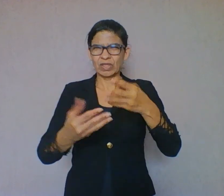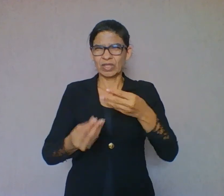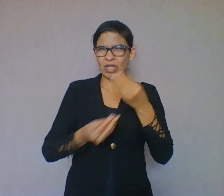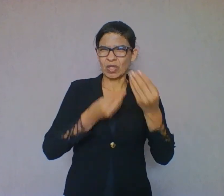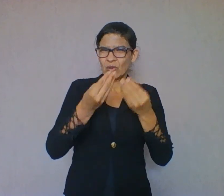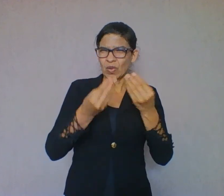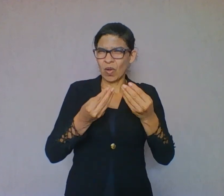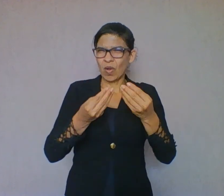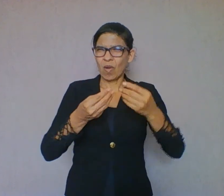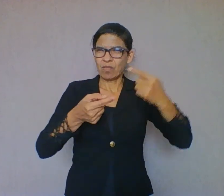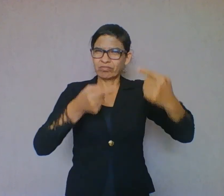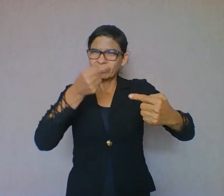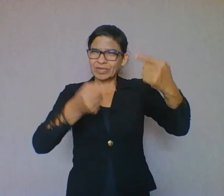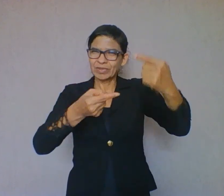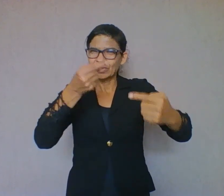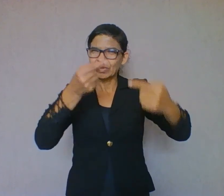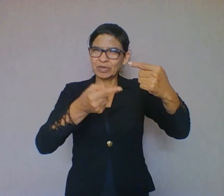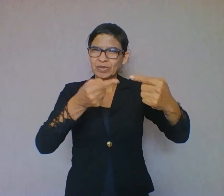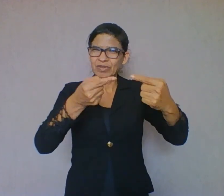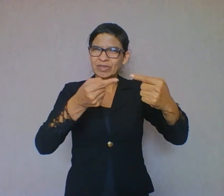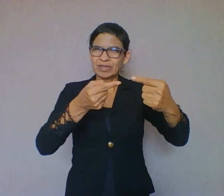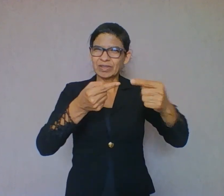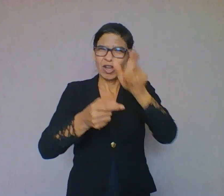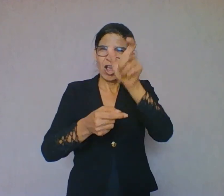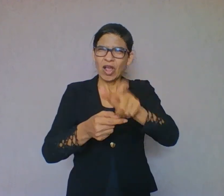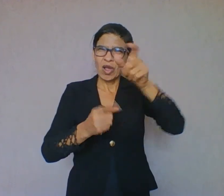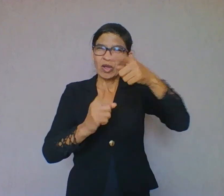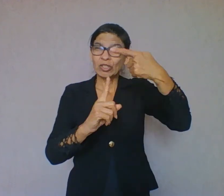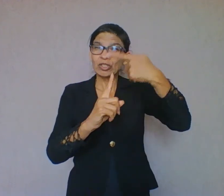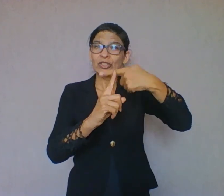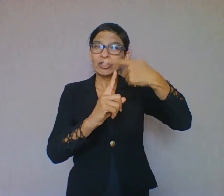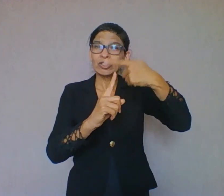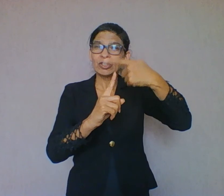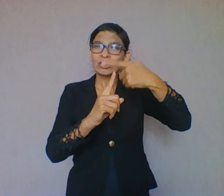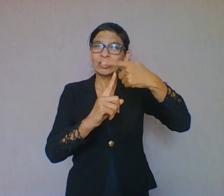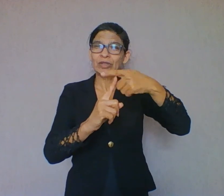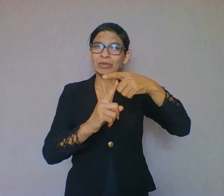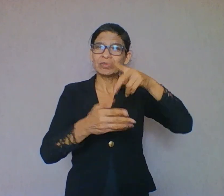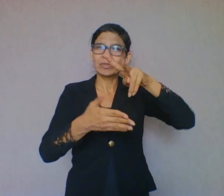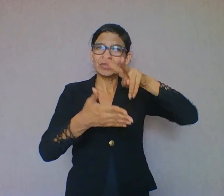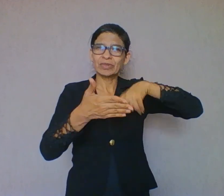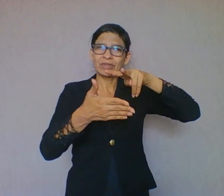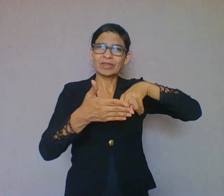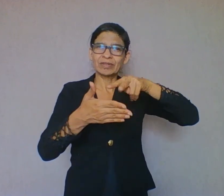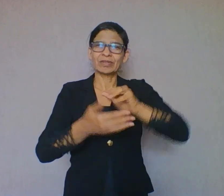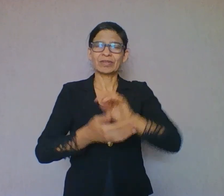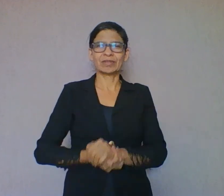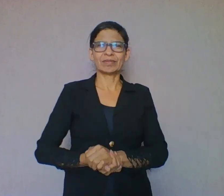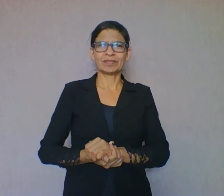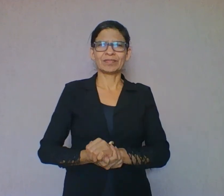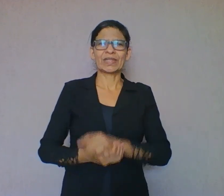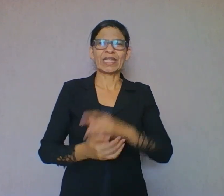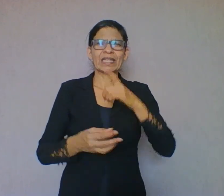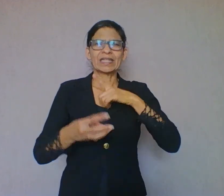Tenho aqui três definições de leitores. A primeira definição é leitor